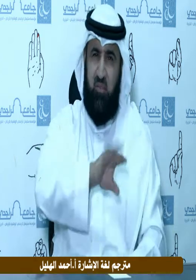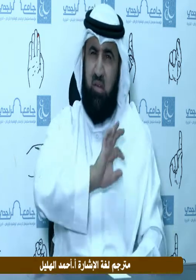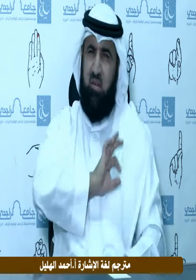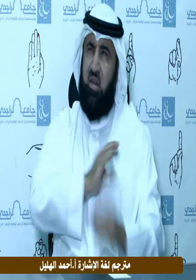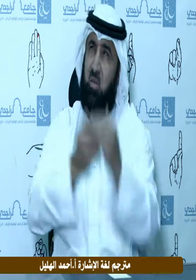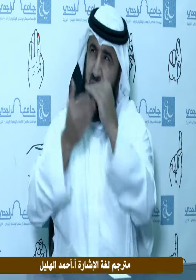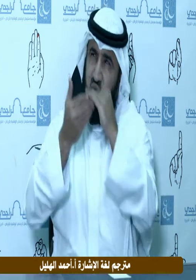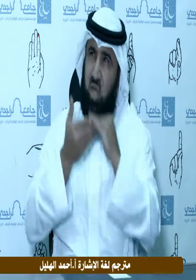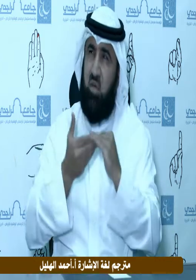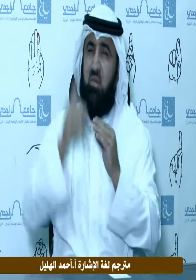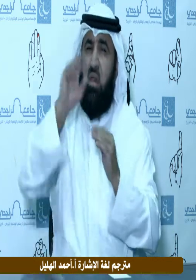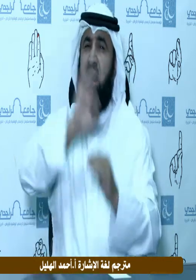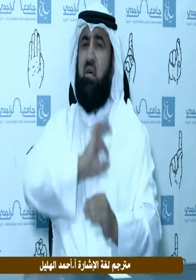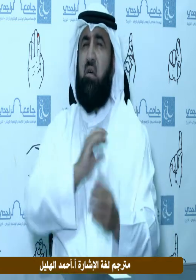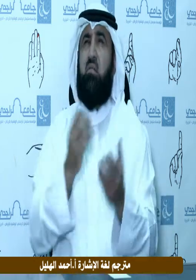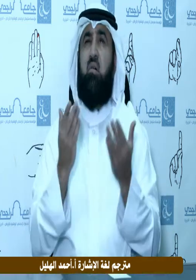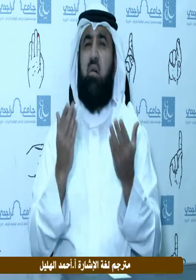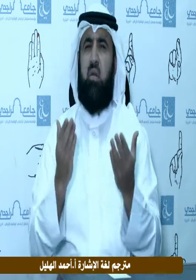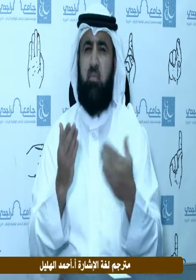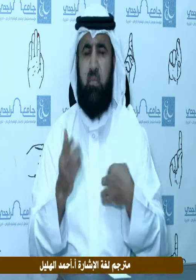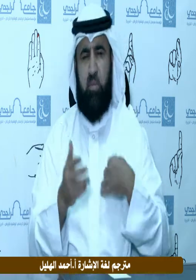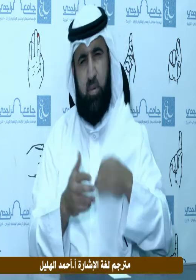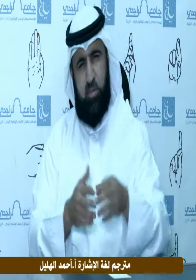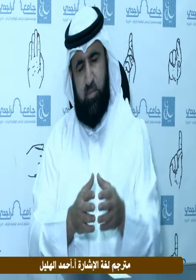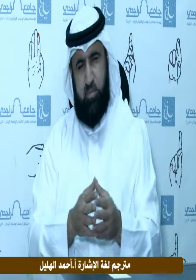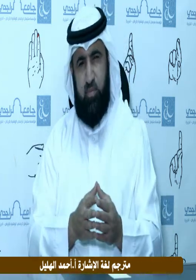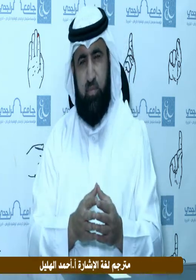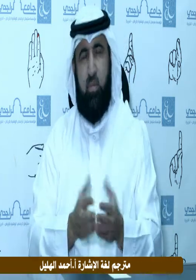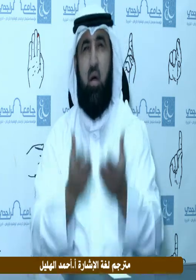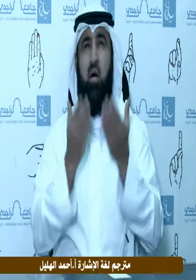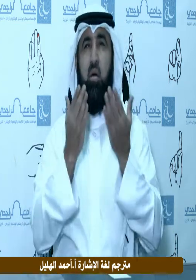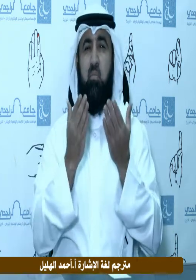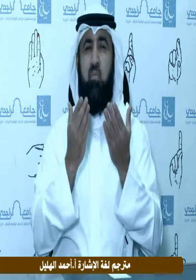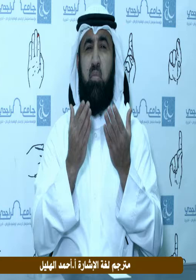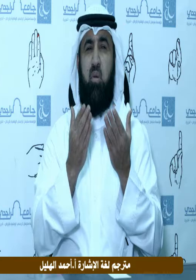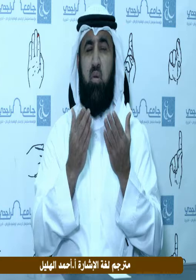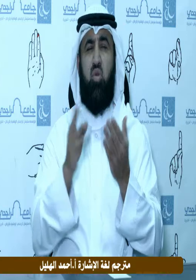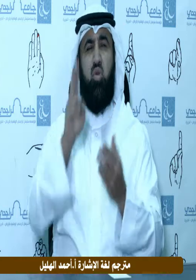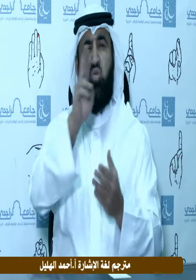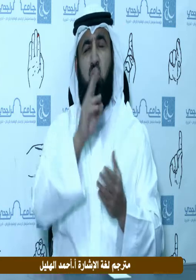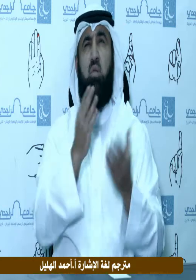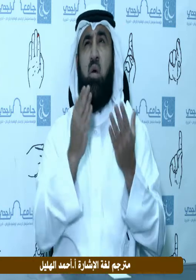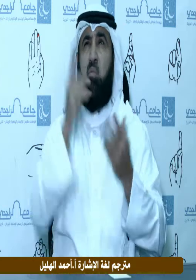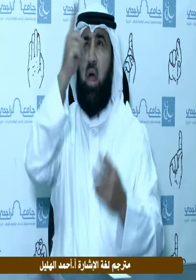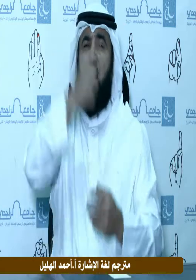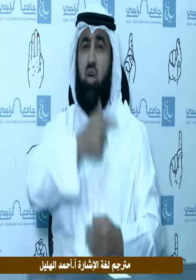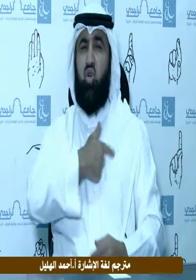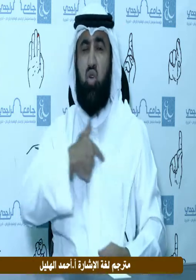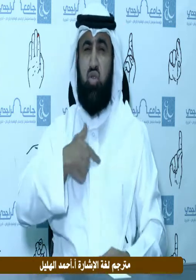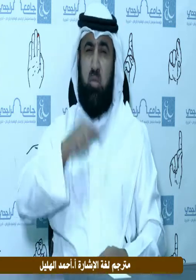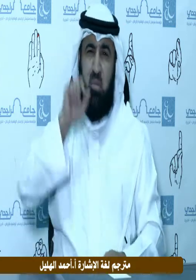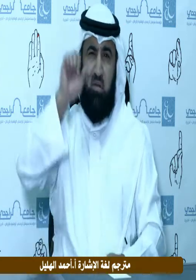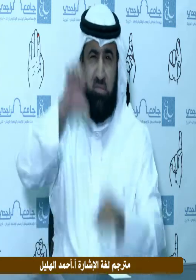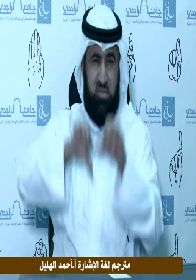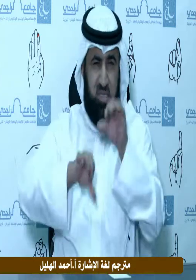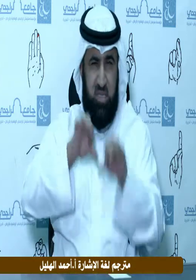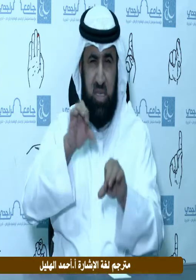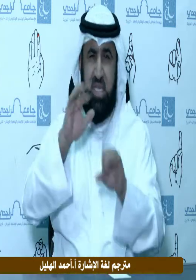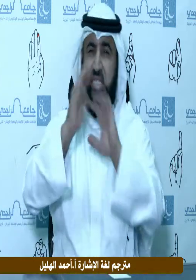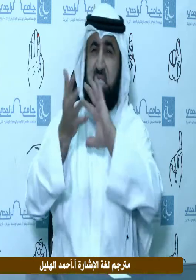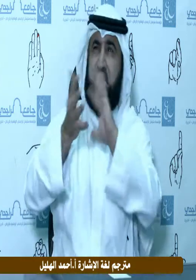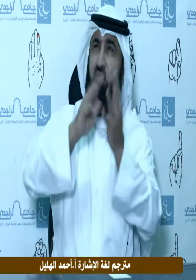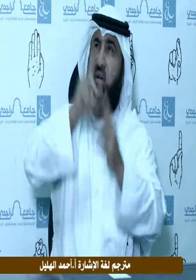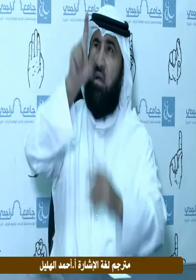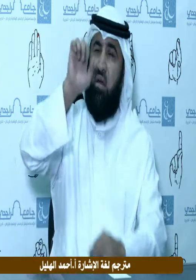إليه برحمتك يا أرحم الراحمين اللهم إنا نسألك بأسمائك الحسنى وصفاتك